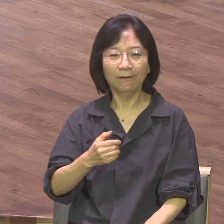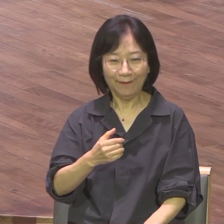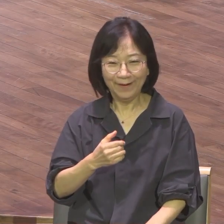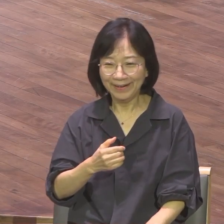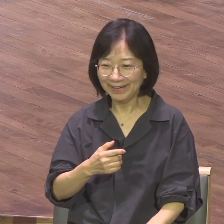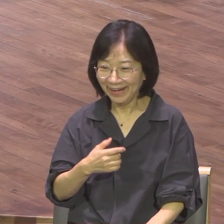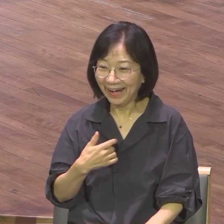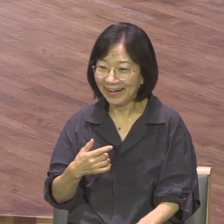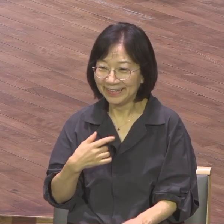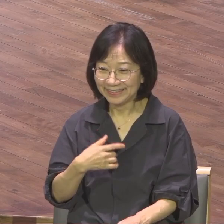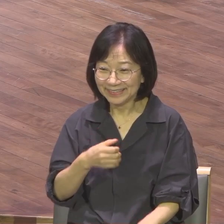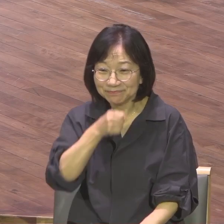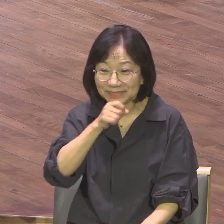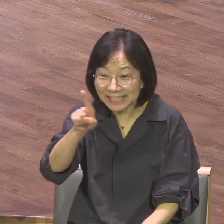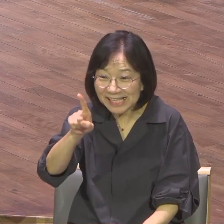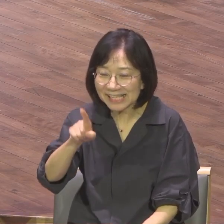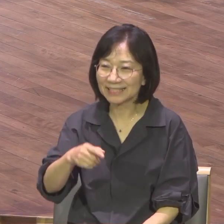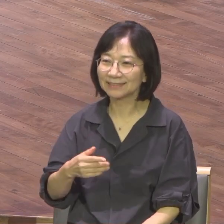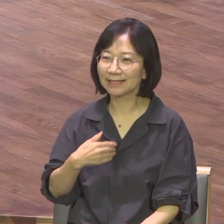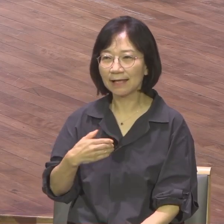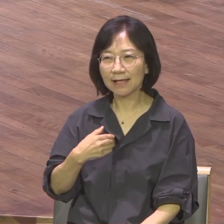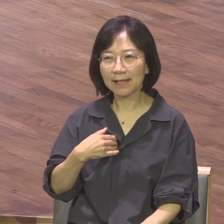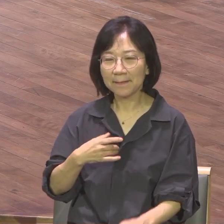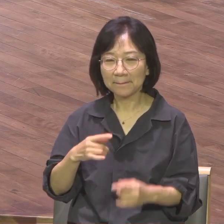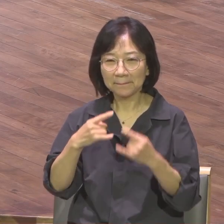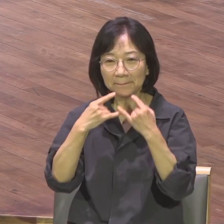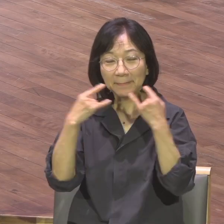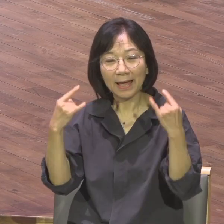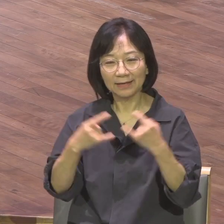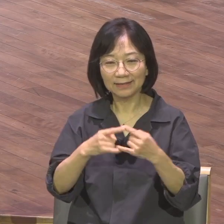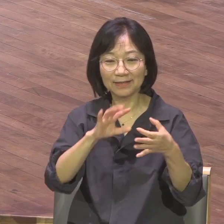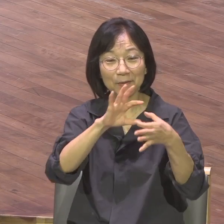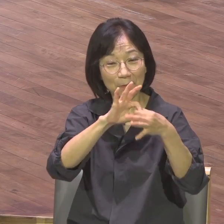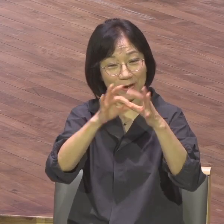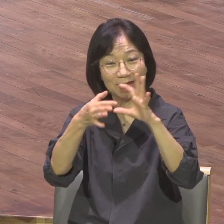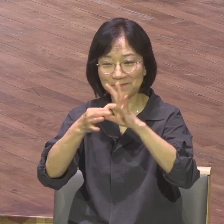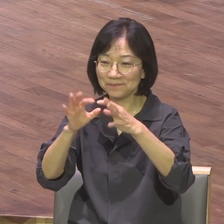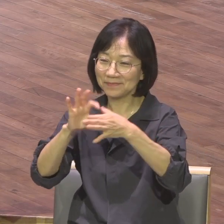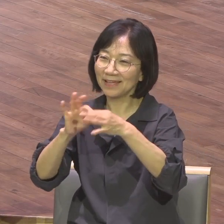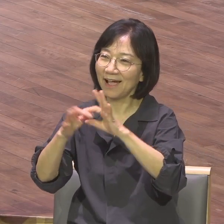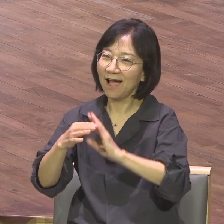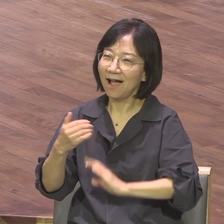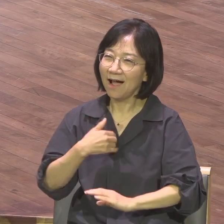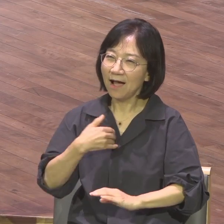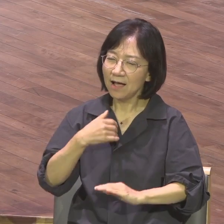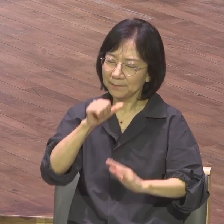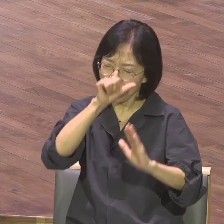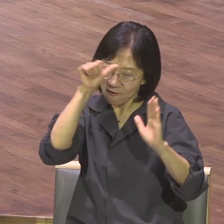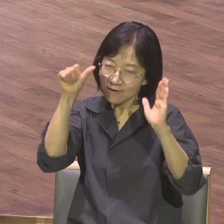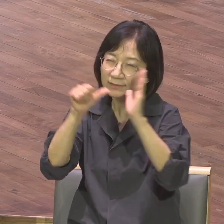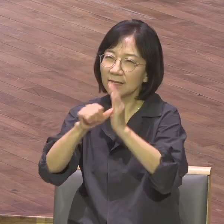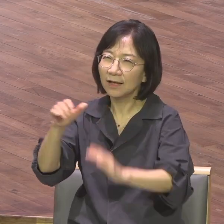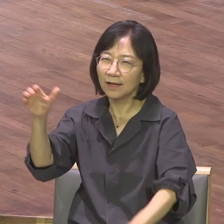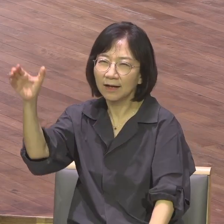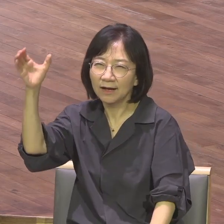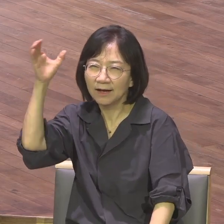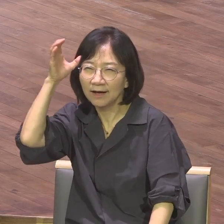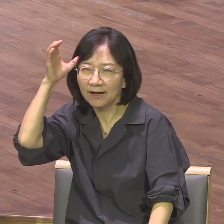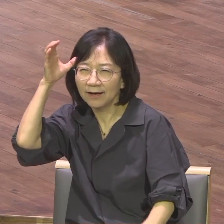이 파리올림픽이 자기가 평생 꿈꿔왔던 첫 올림픽 무대 내가 이 자리에 서 있는